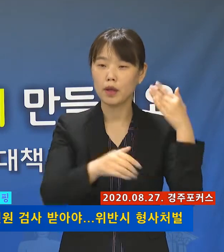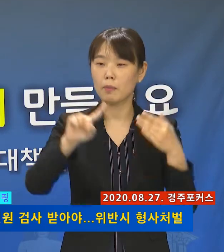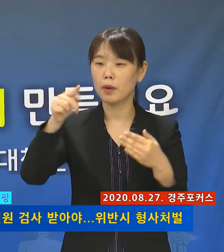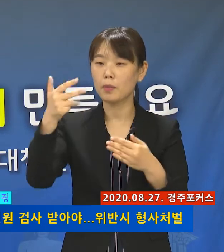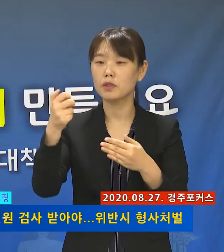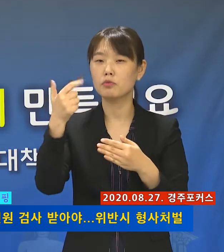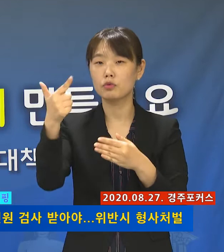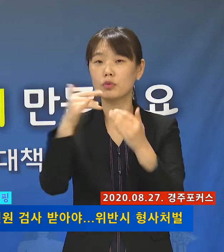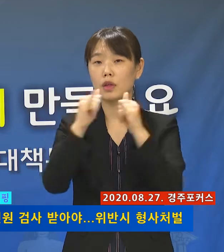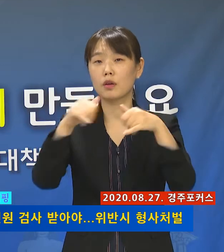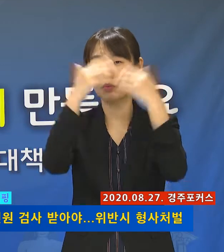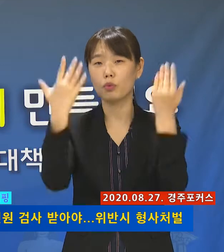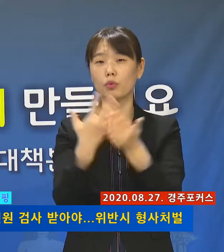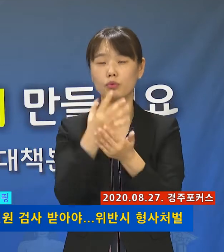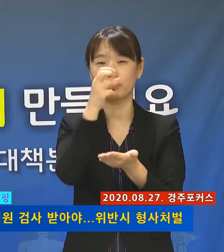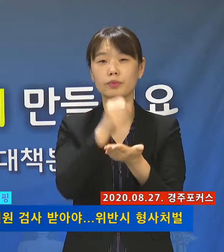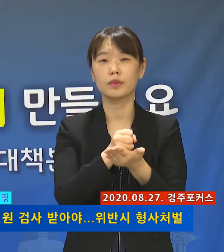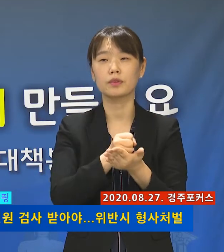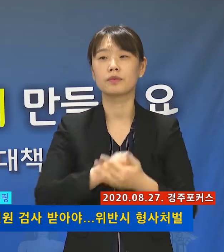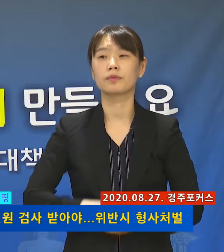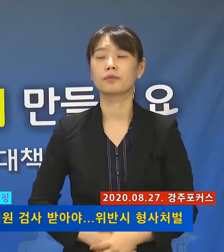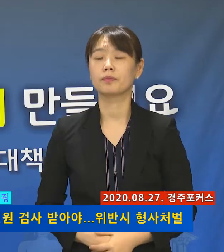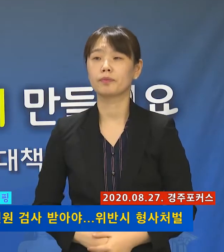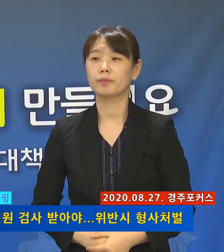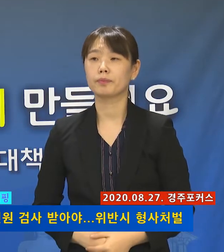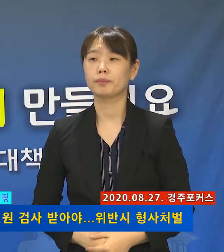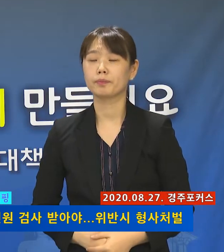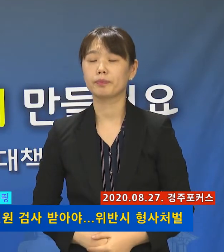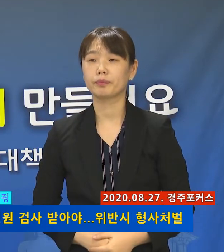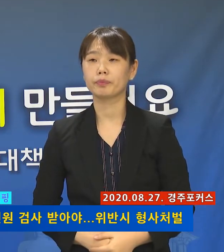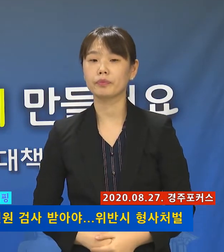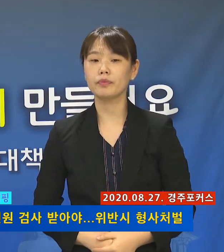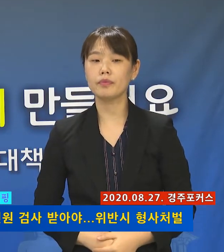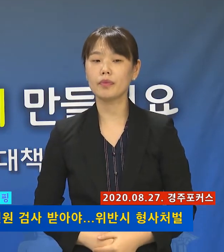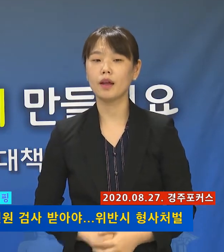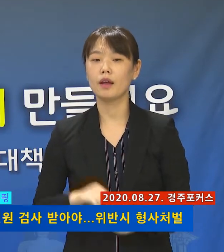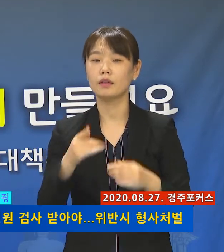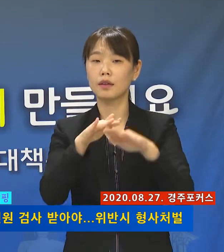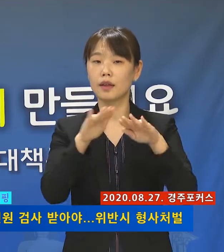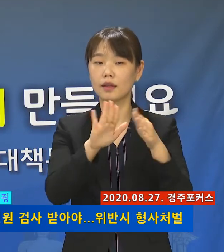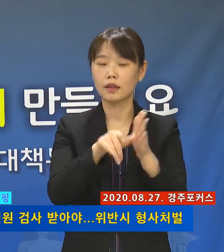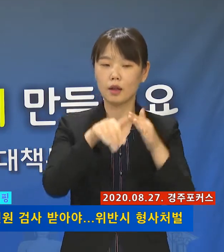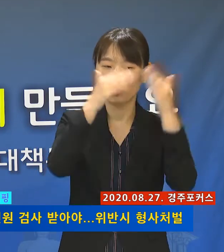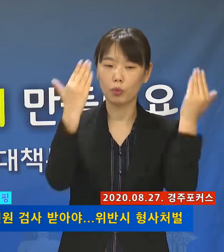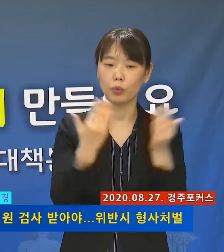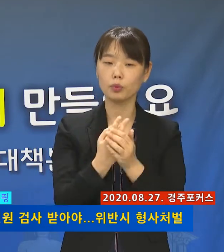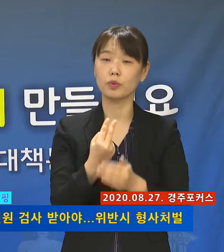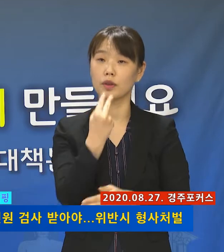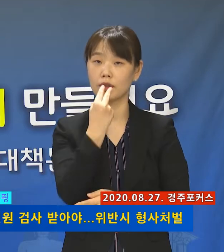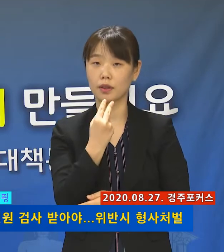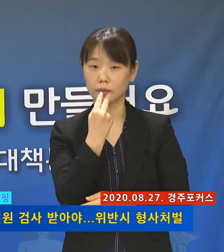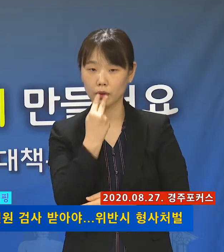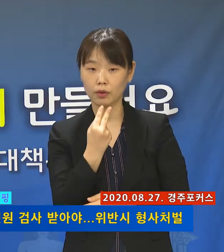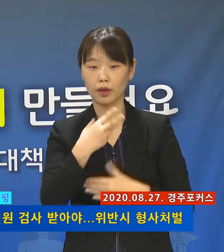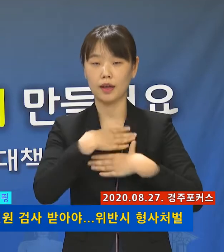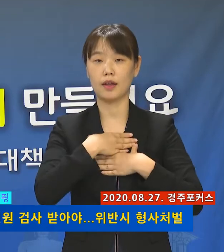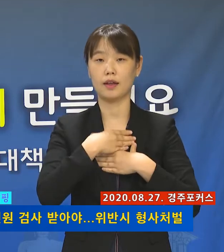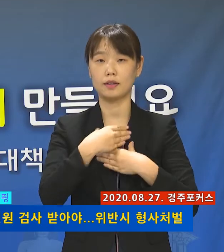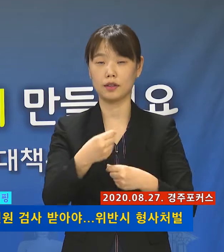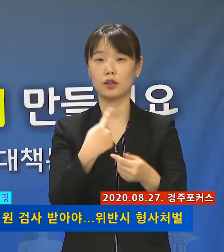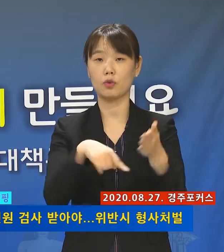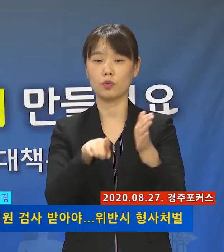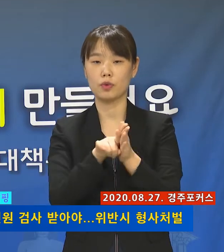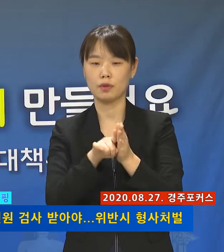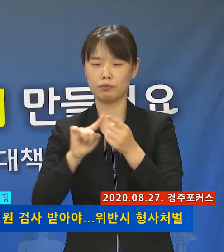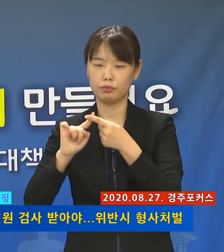전원 모두 음성 판정을 받았습니다. 이러한 조치는 우리 모두의 생명과 안전을 지키기 위한